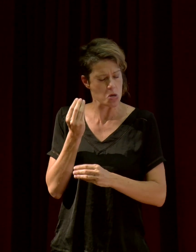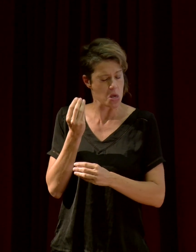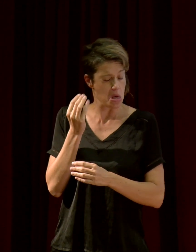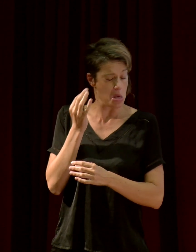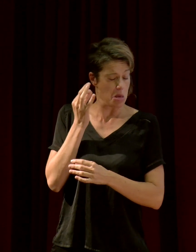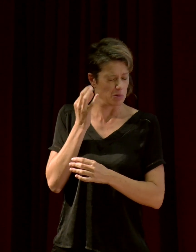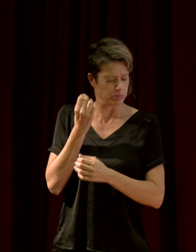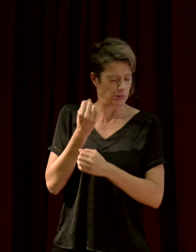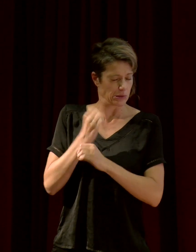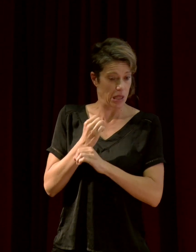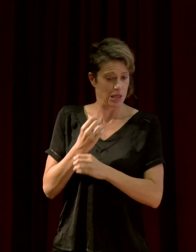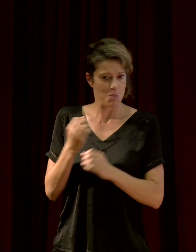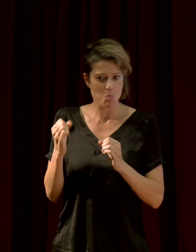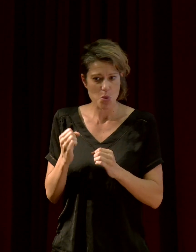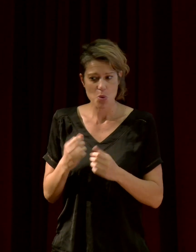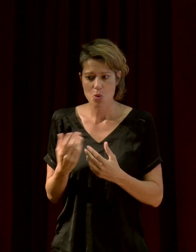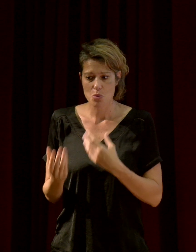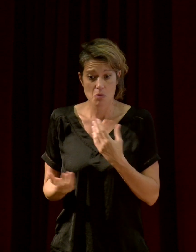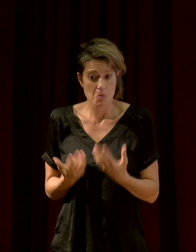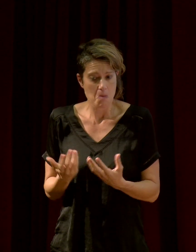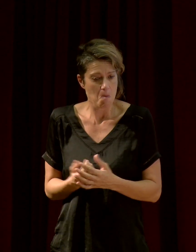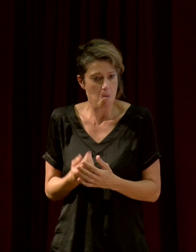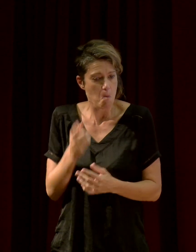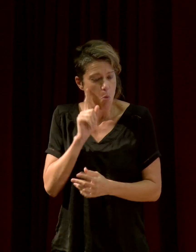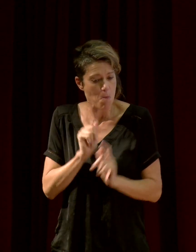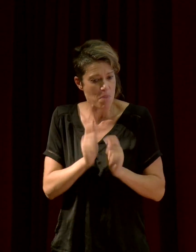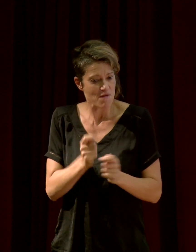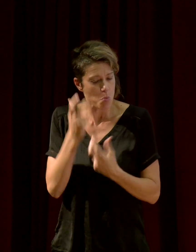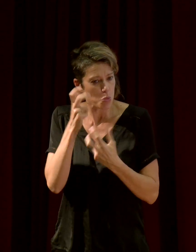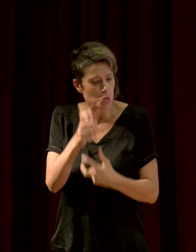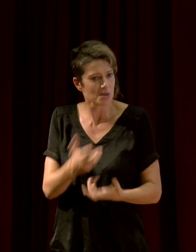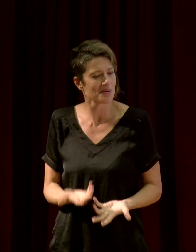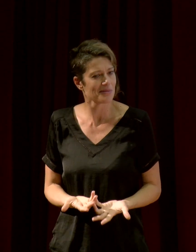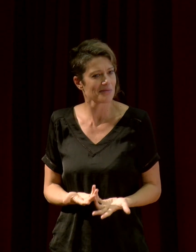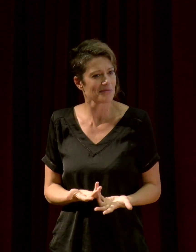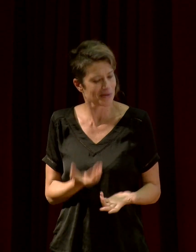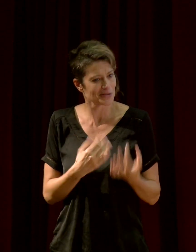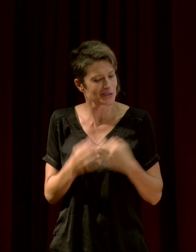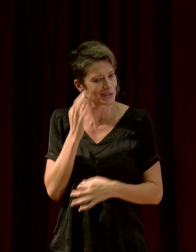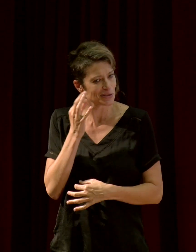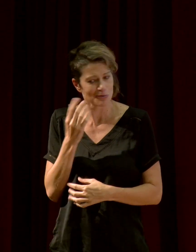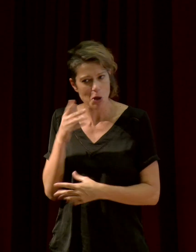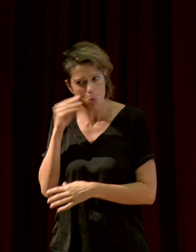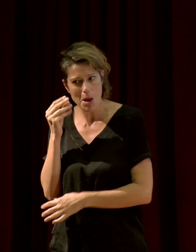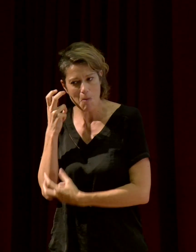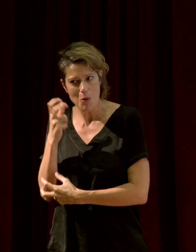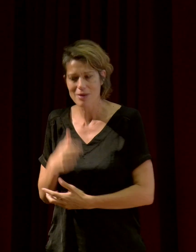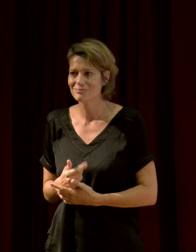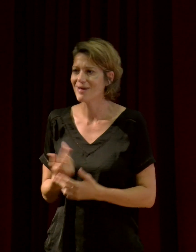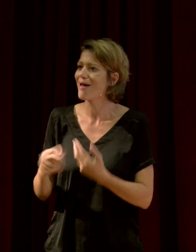qui peuvent gêner d'autres espèces, et dans ces cas-là, on emploie toujours le mot son. vous répondez quasiment.